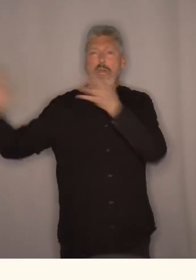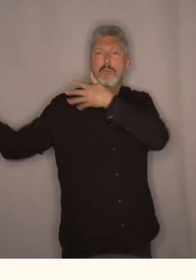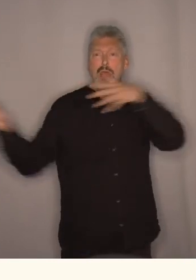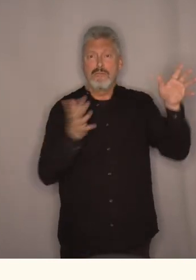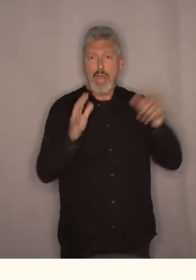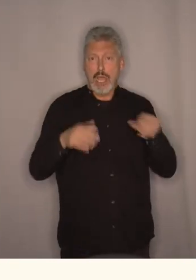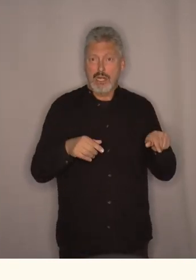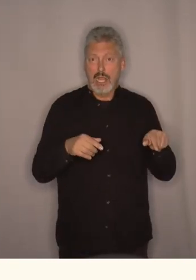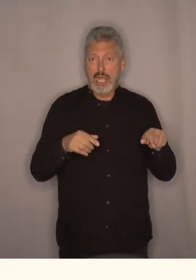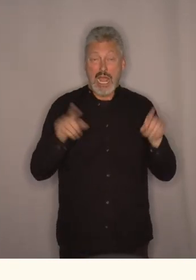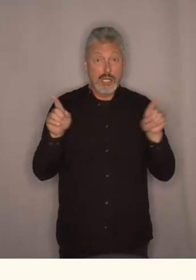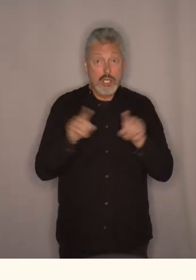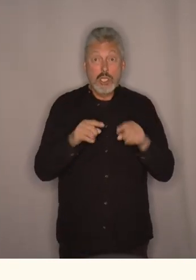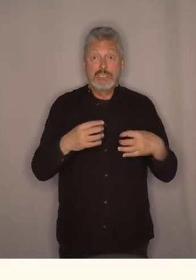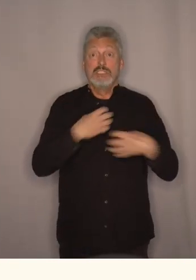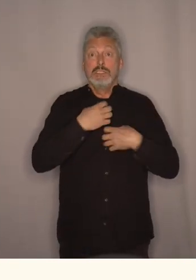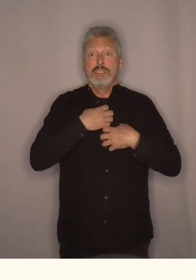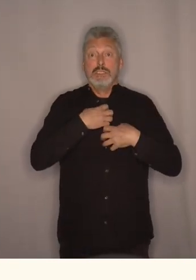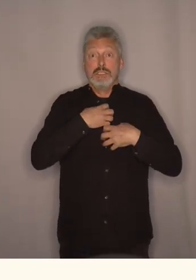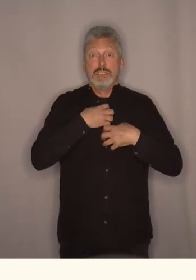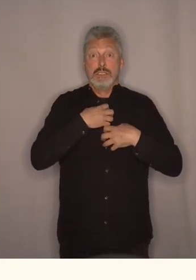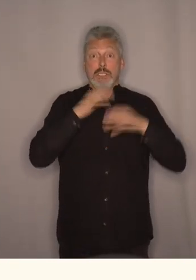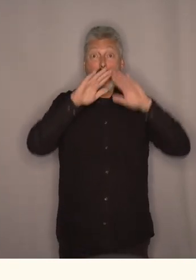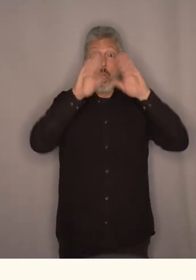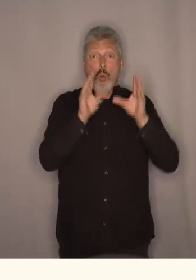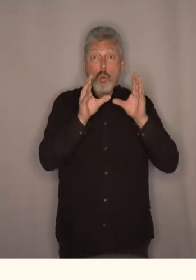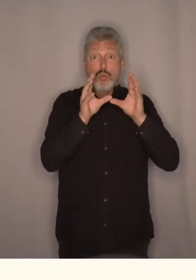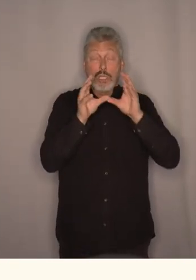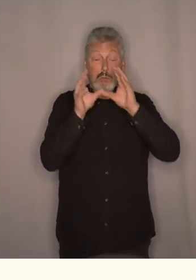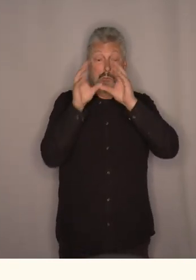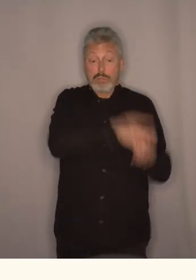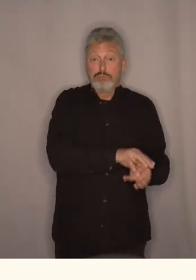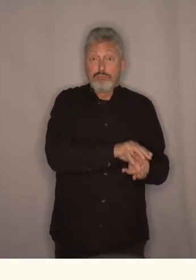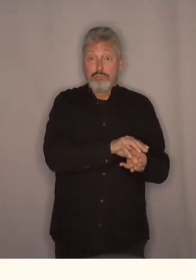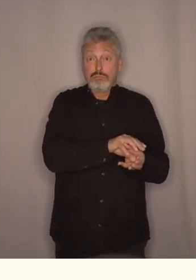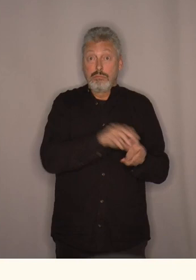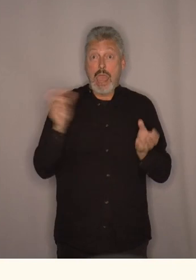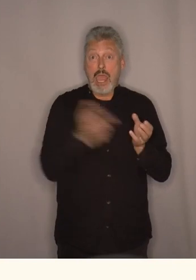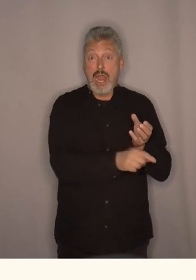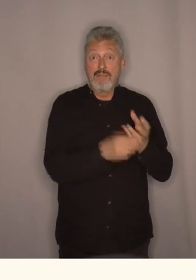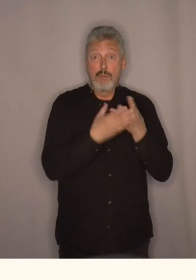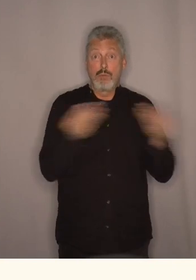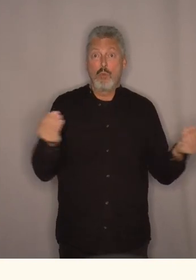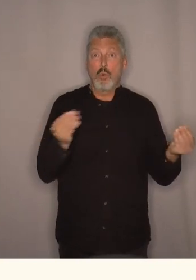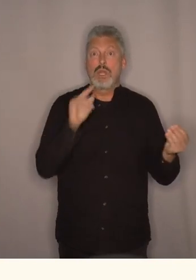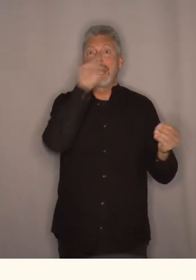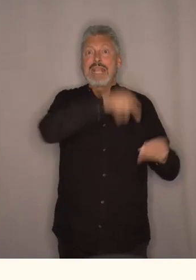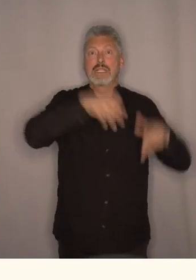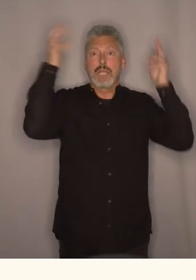Er det sånn at de sitter og frykter for at huset skal havne i elven og bli skyldt vekk i neste renskyld?